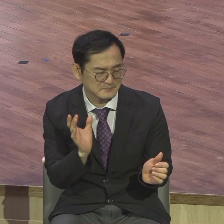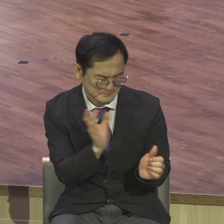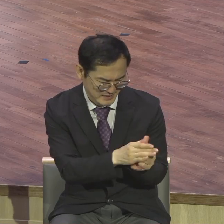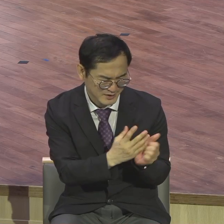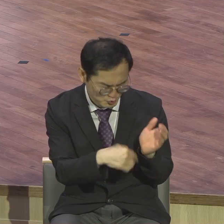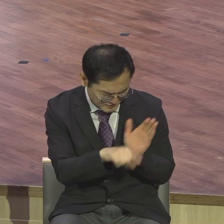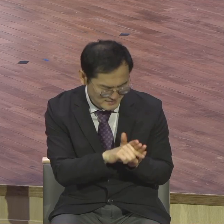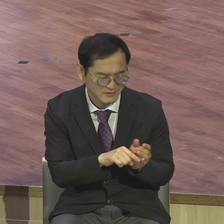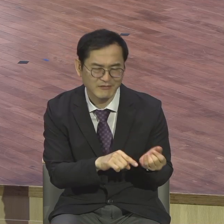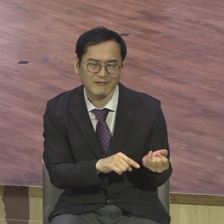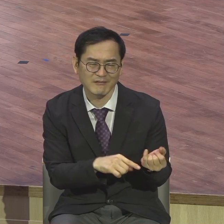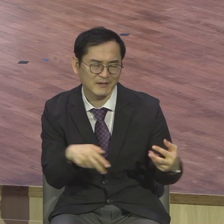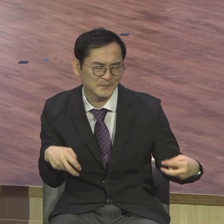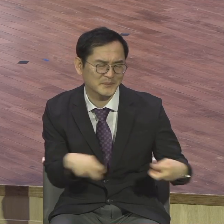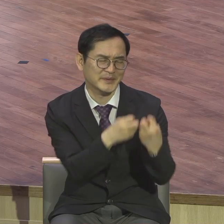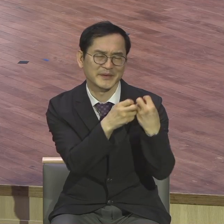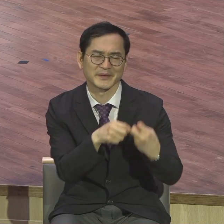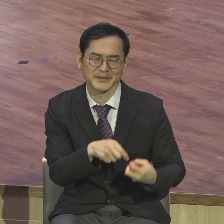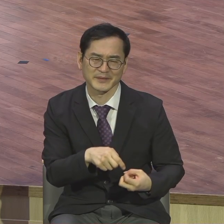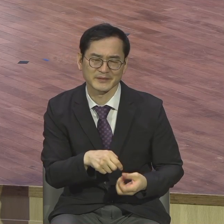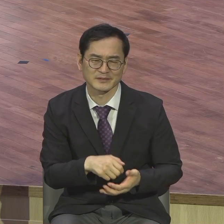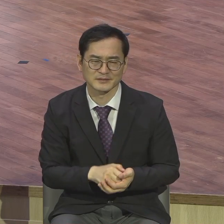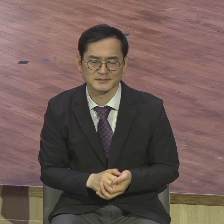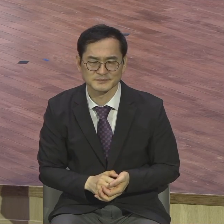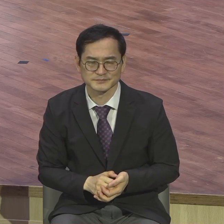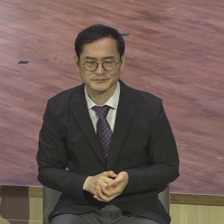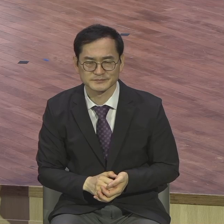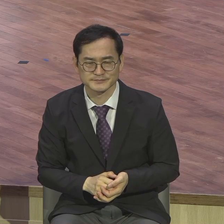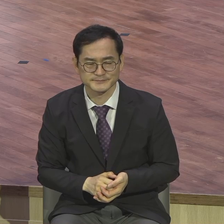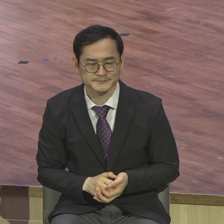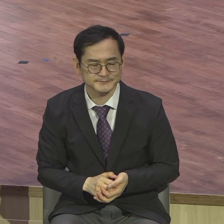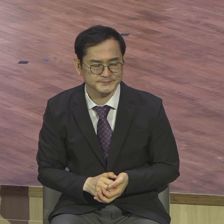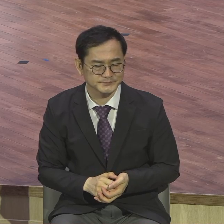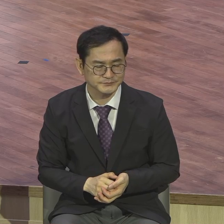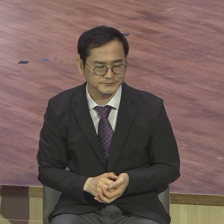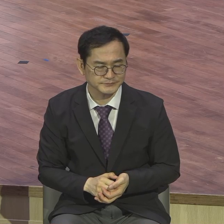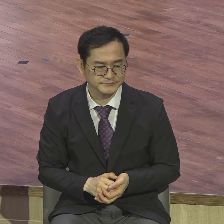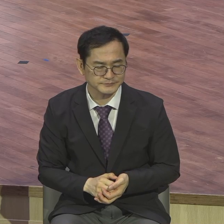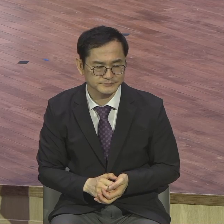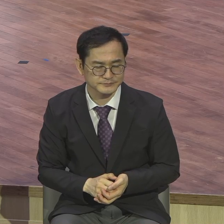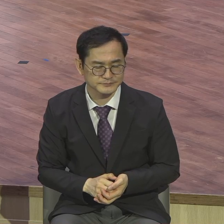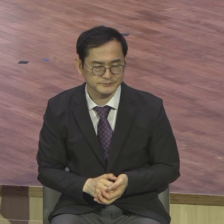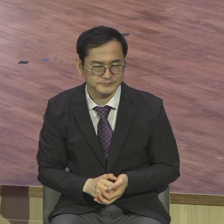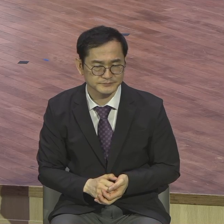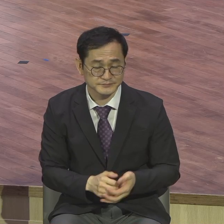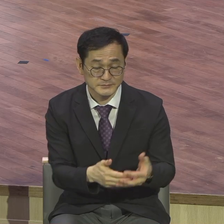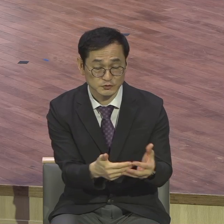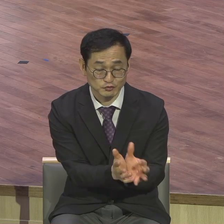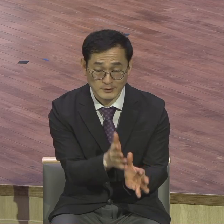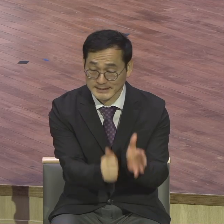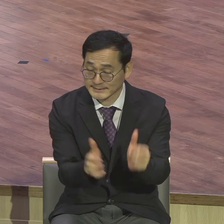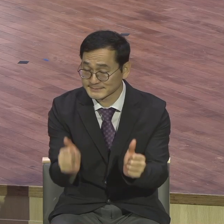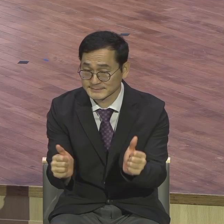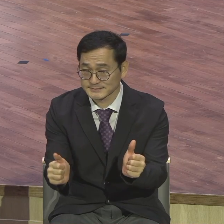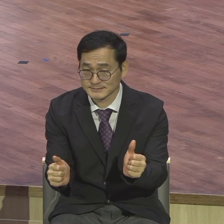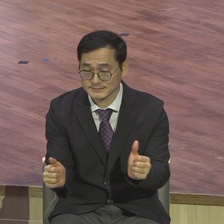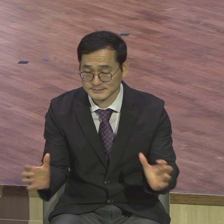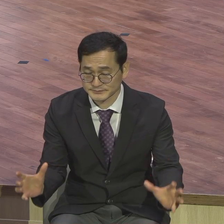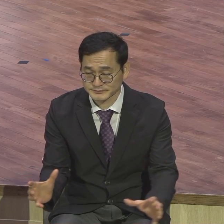제가 이 교구의 교구장님들이 이제 행정호선 통해서 내게 보고하는 이